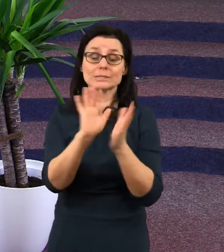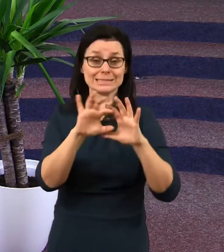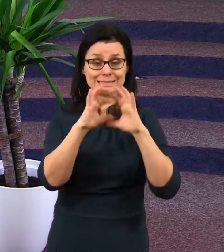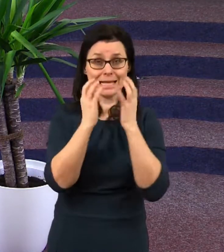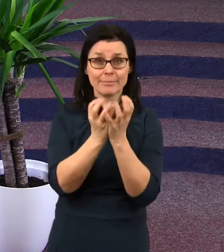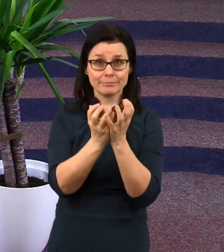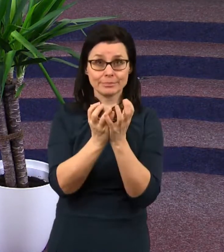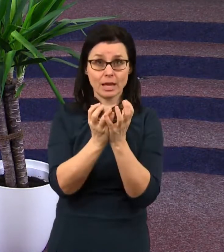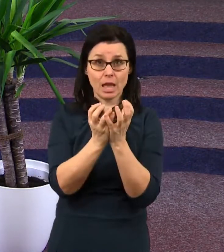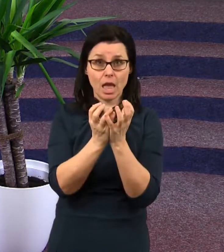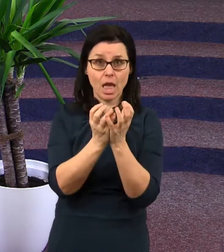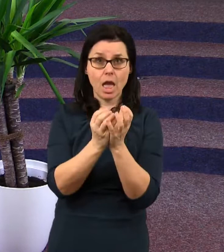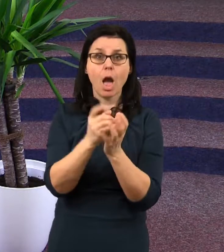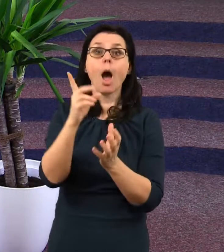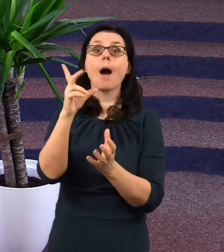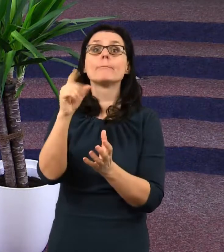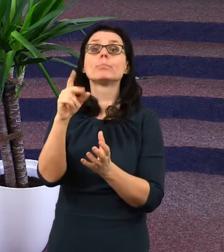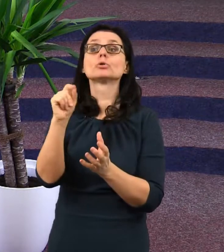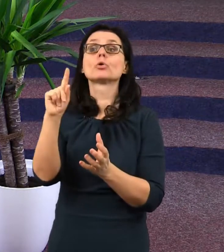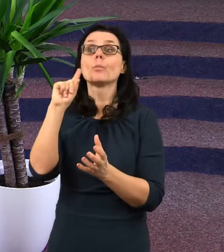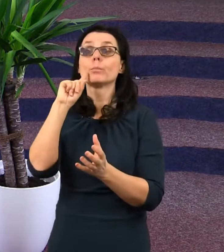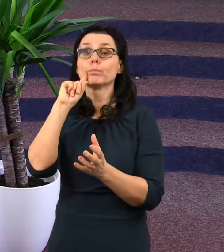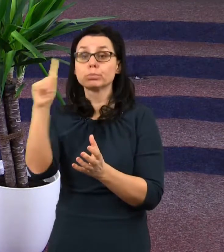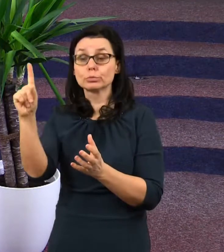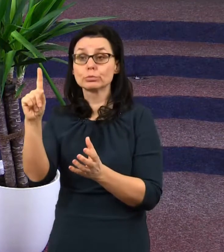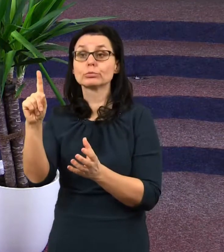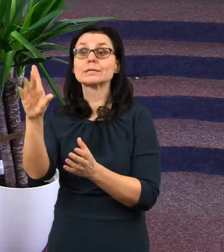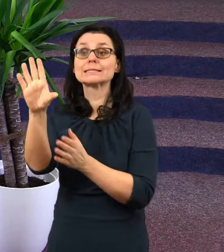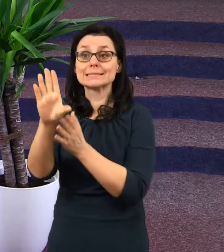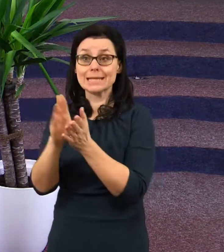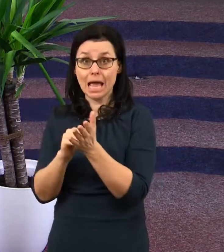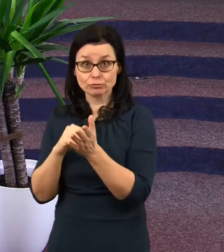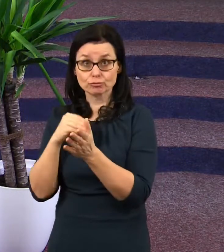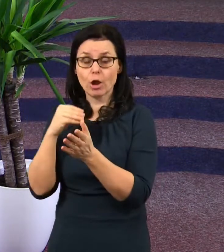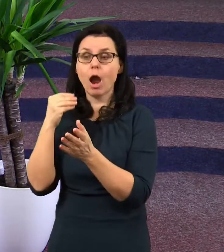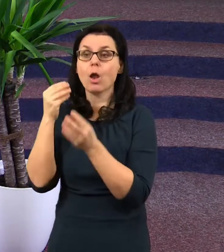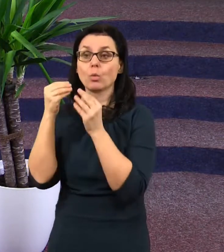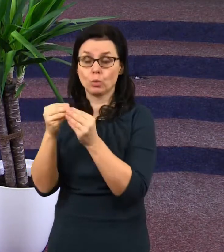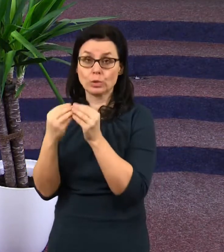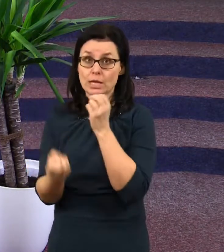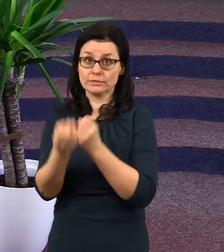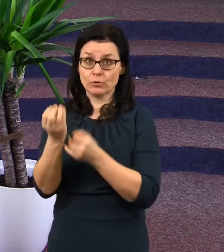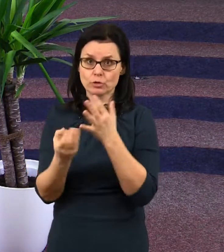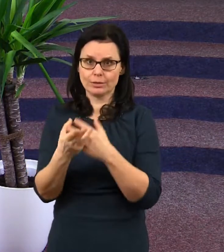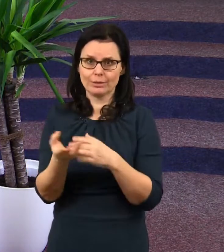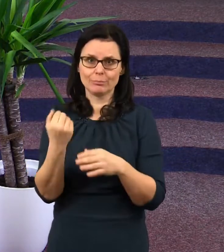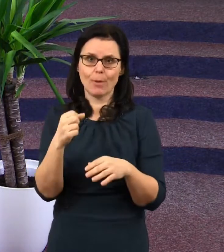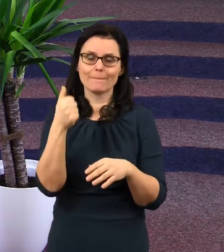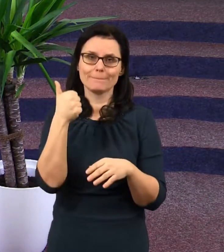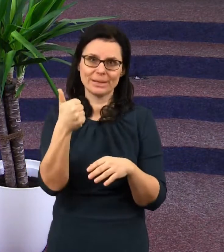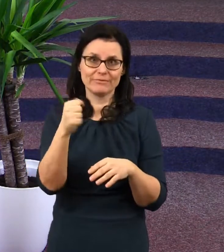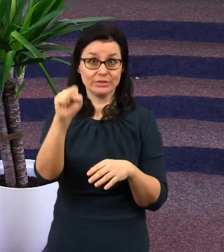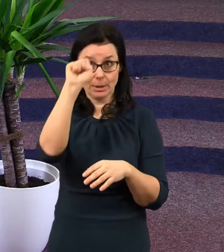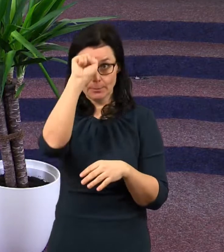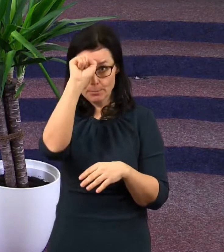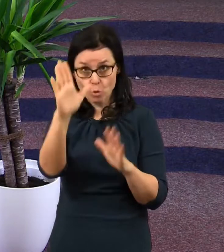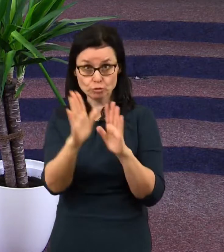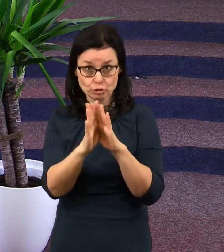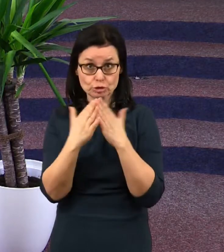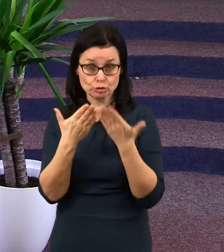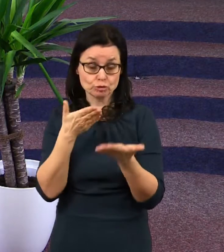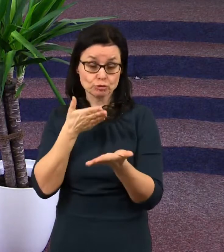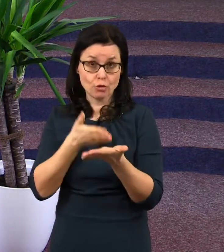Bůh začal pracovat. Když budete číst první kapitolu knihy Genesis, nebo první Mojžíšovi,